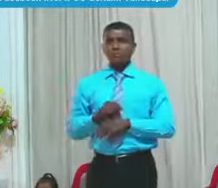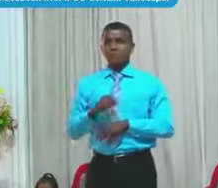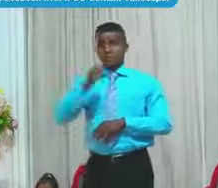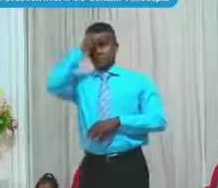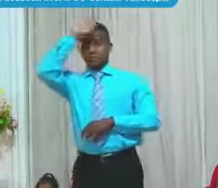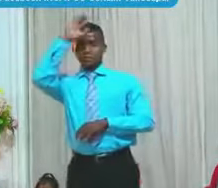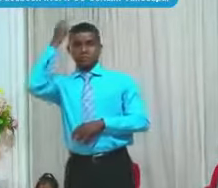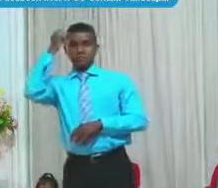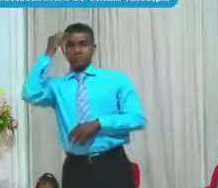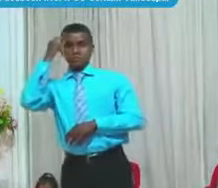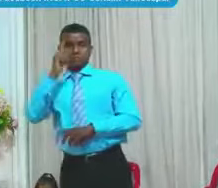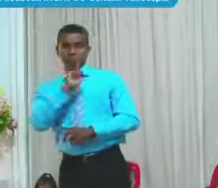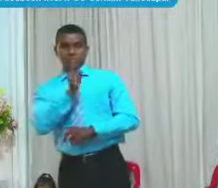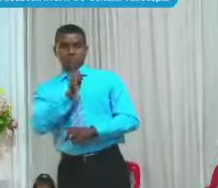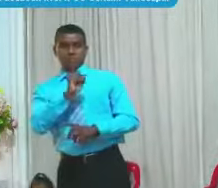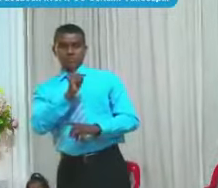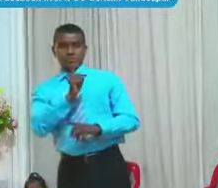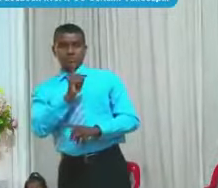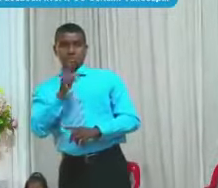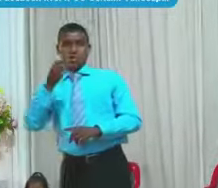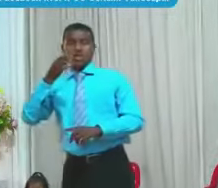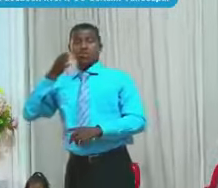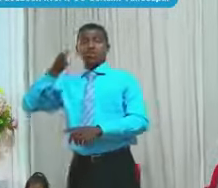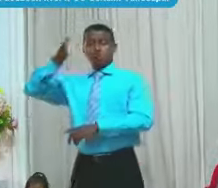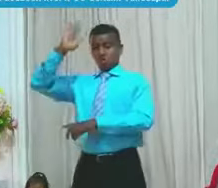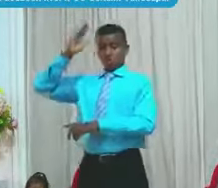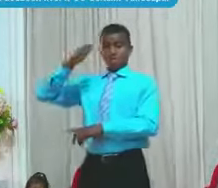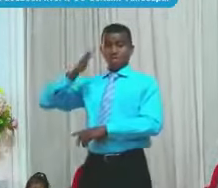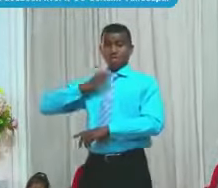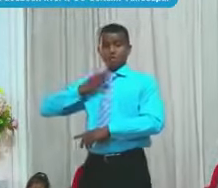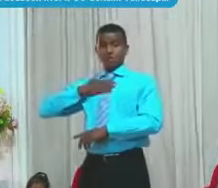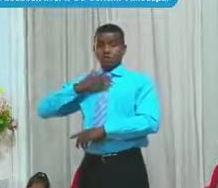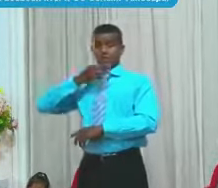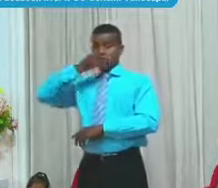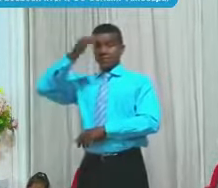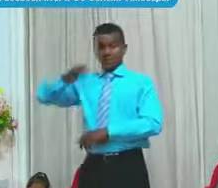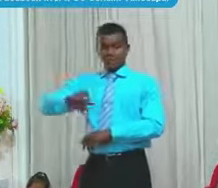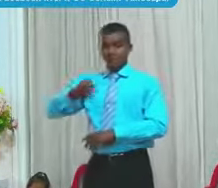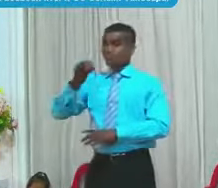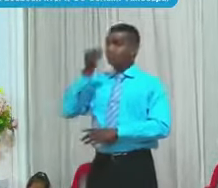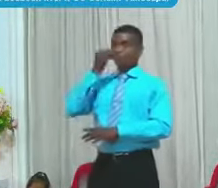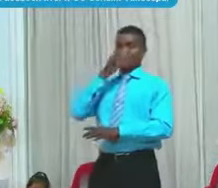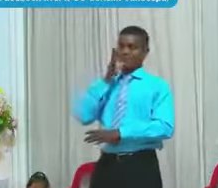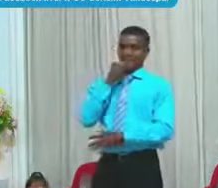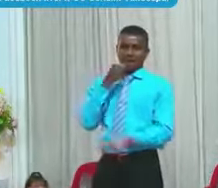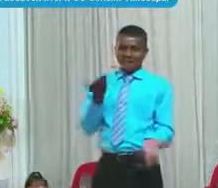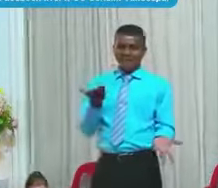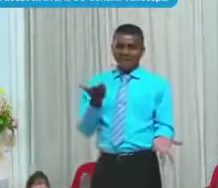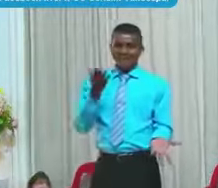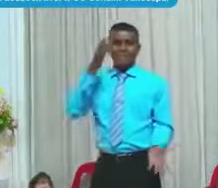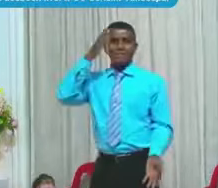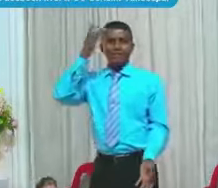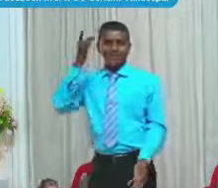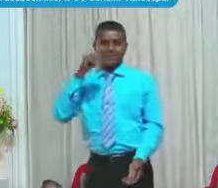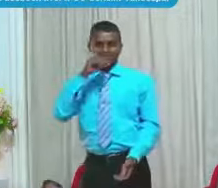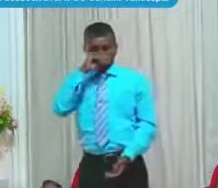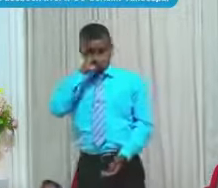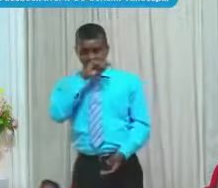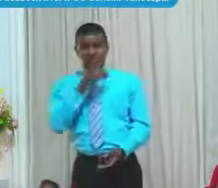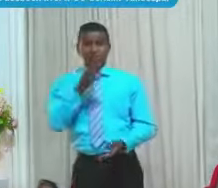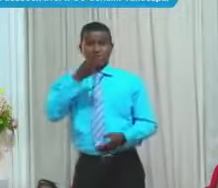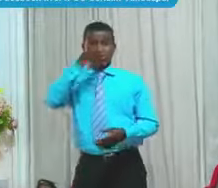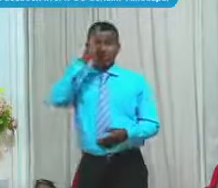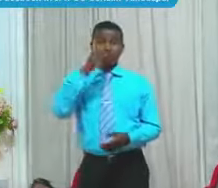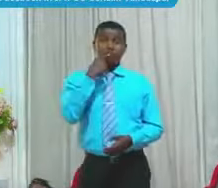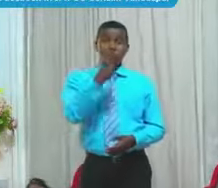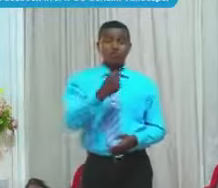No Señor El Dios Verdadero No Come Porque Dios Había Dicho Si Yo Tuviera